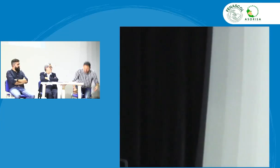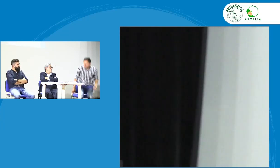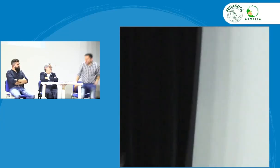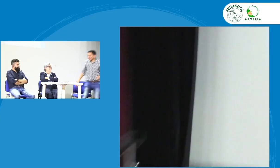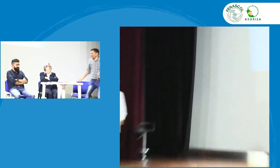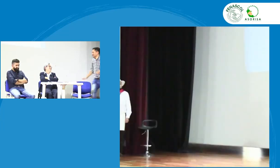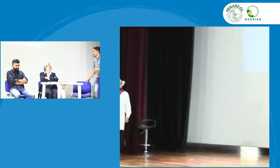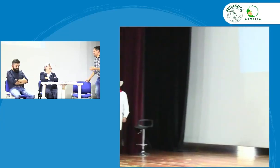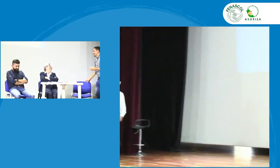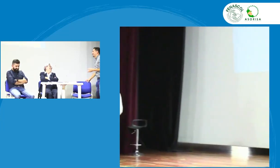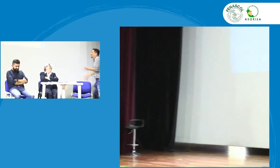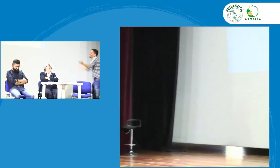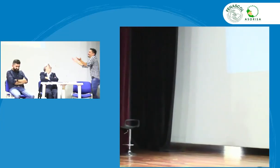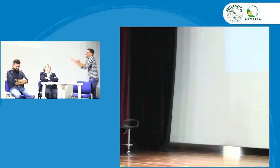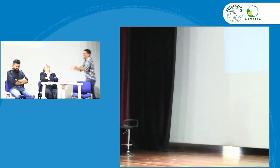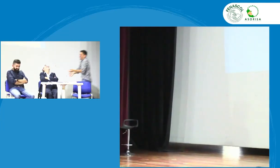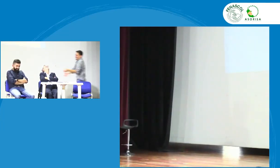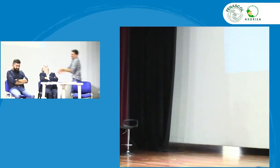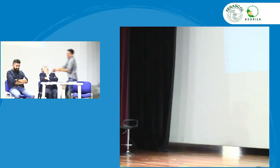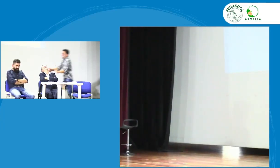ok bueno